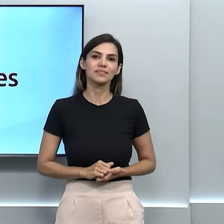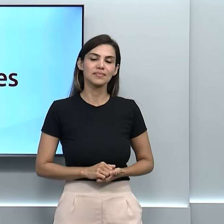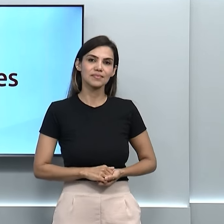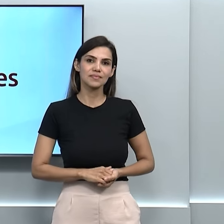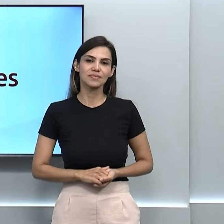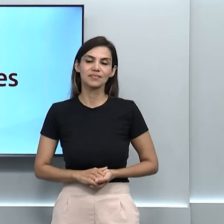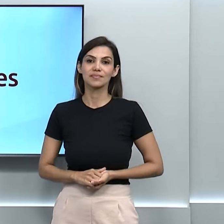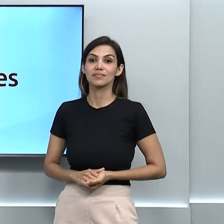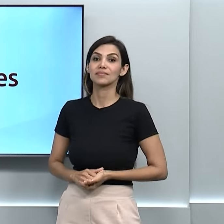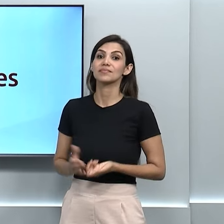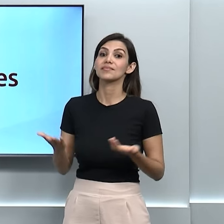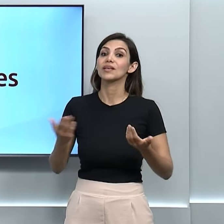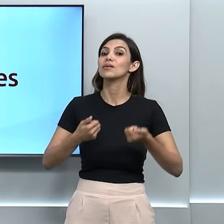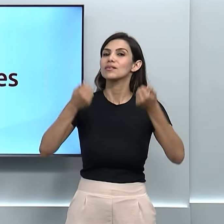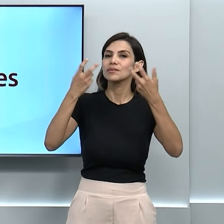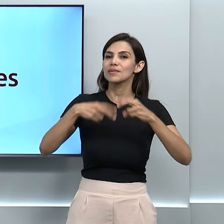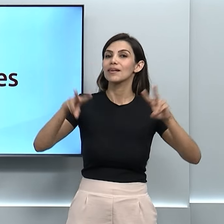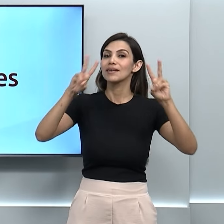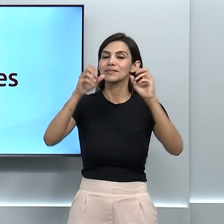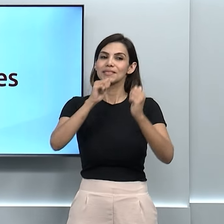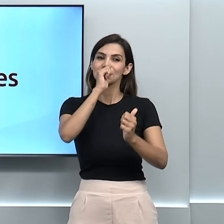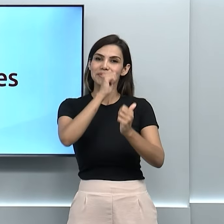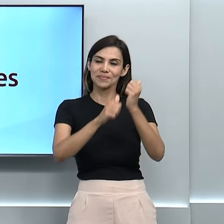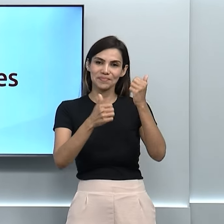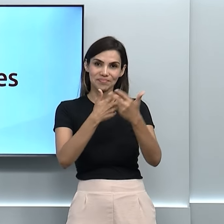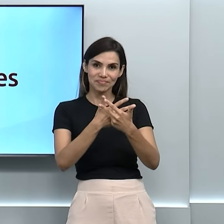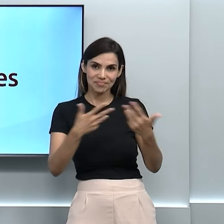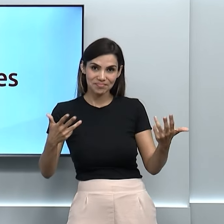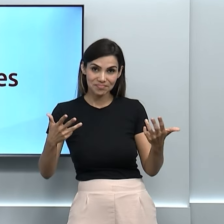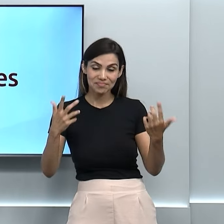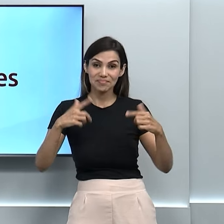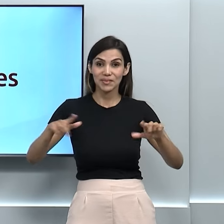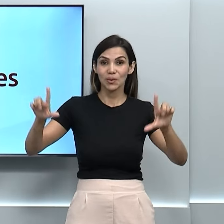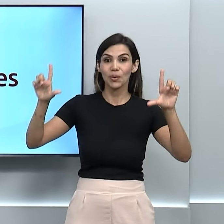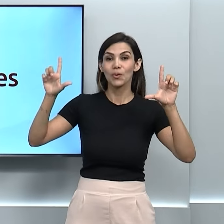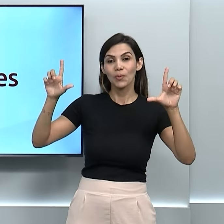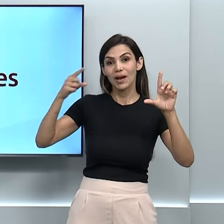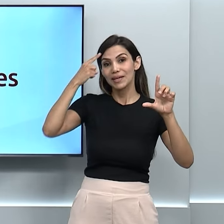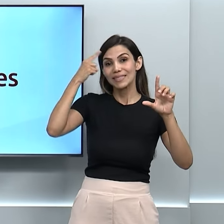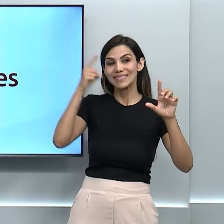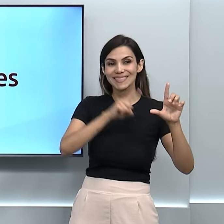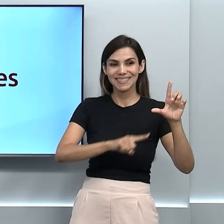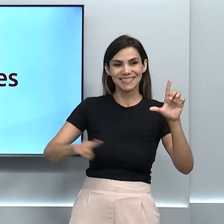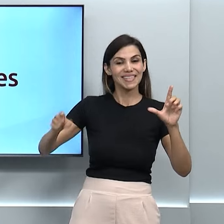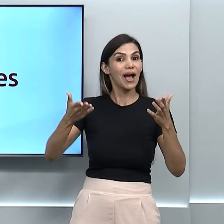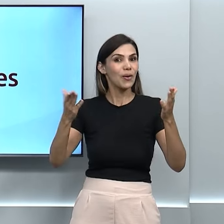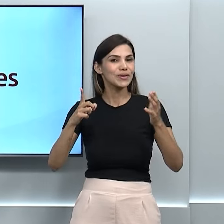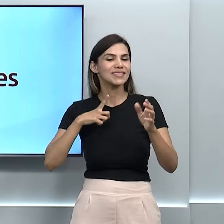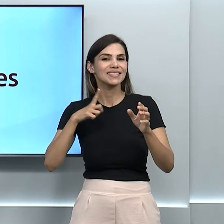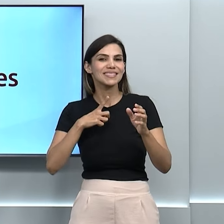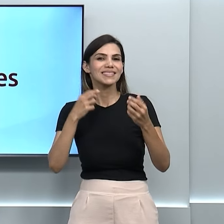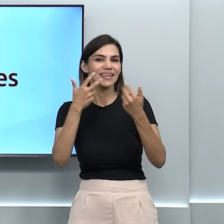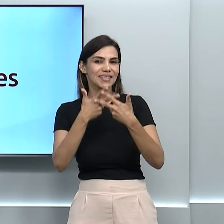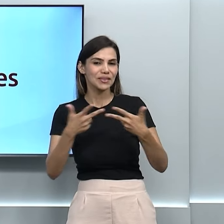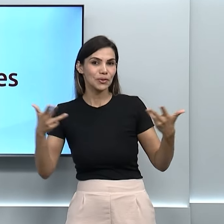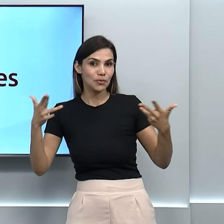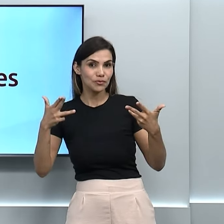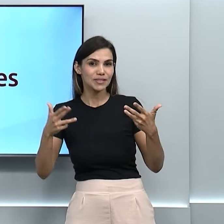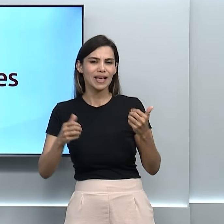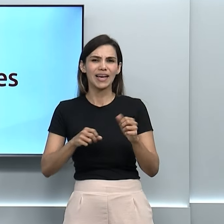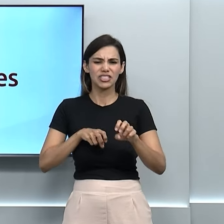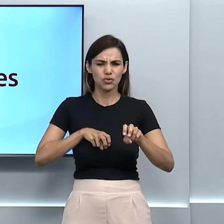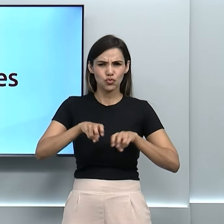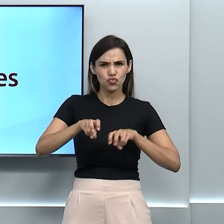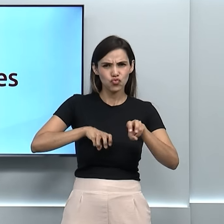Agora vamos falar sobre esportes com o nosso quadro semanal. E hoje tem novidades da Fórmula 1 e